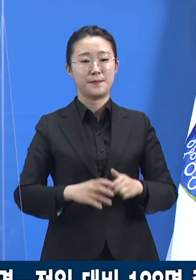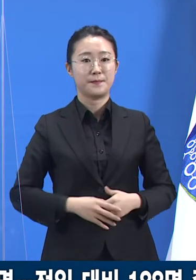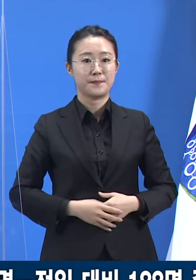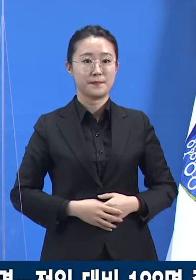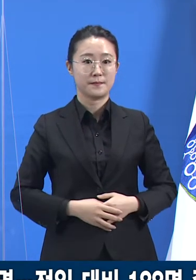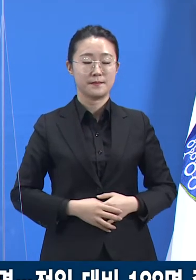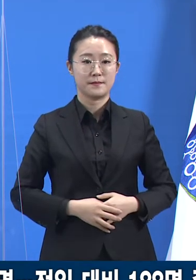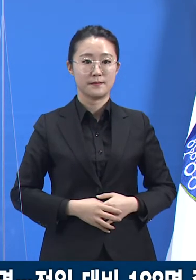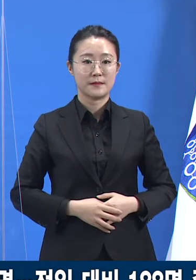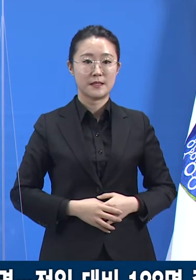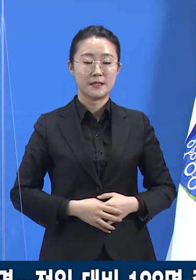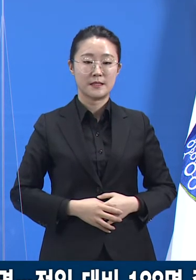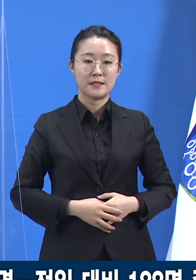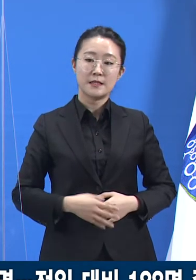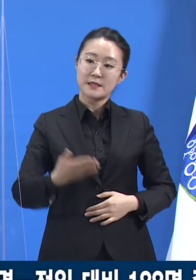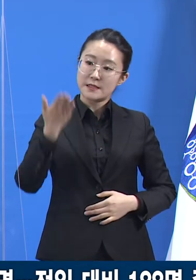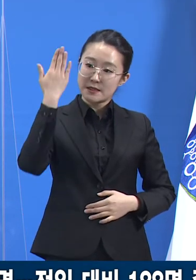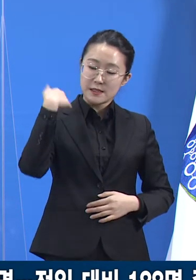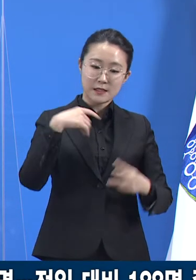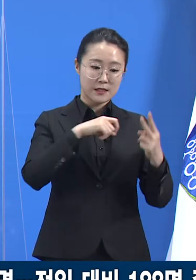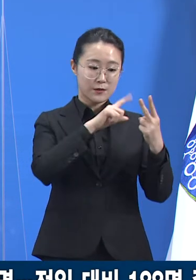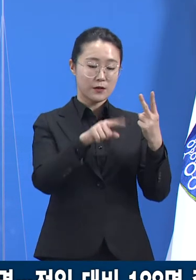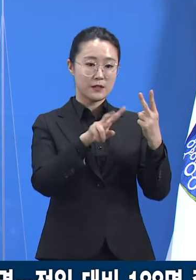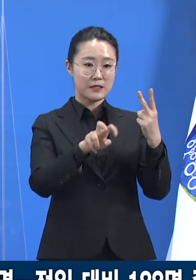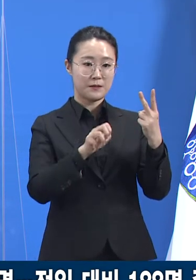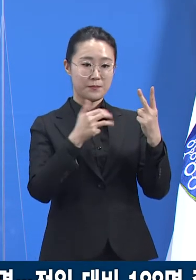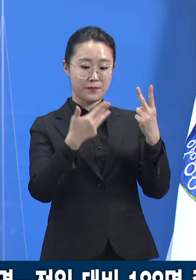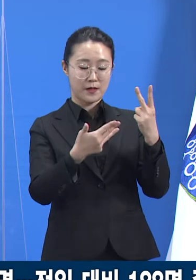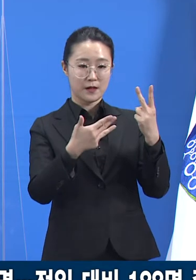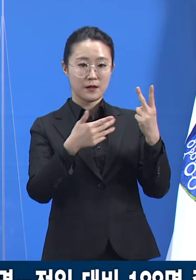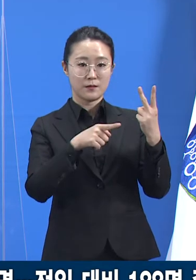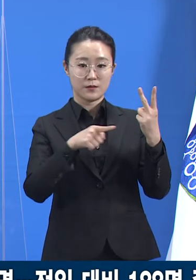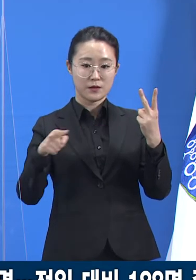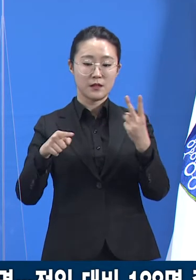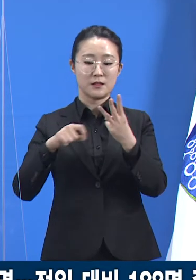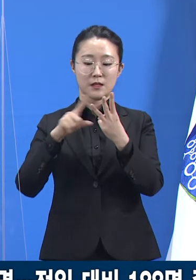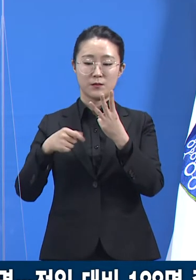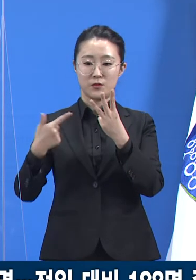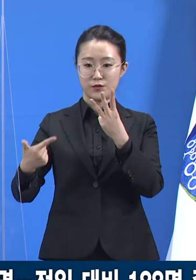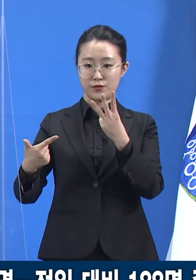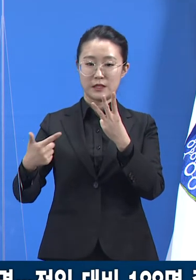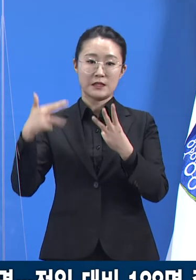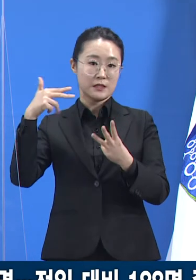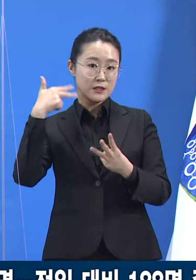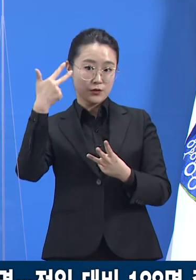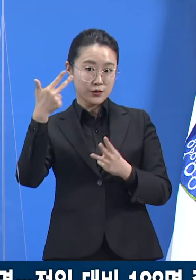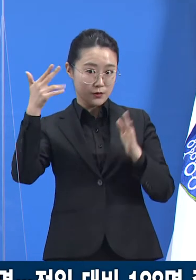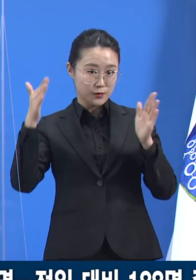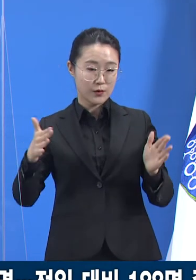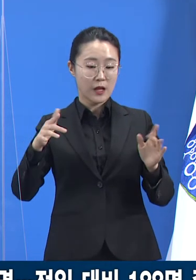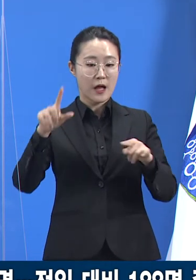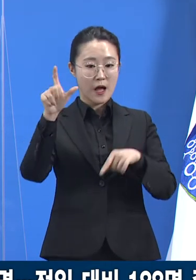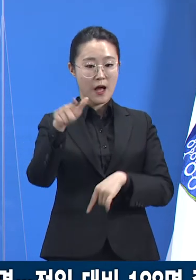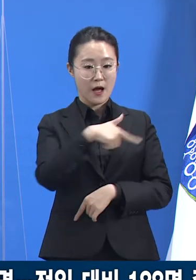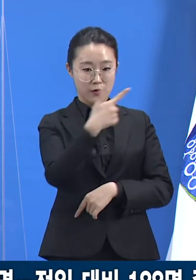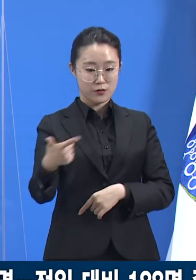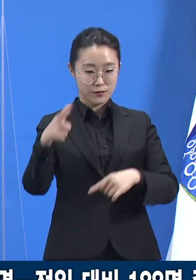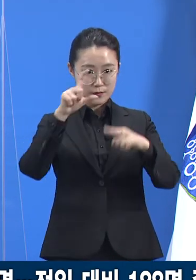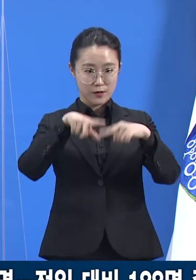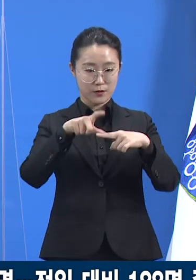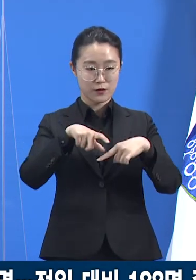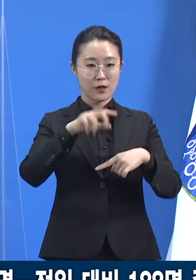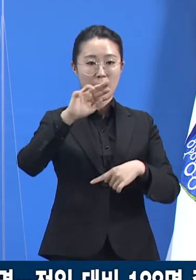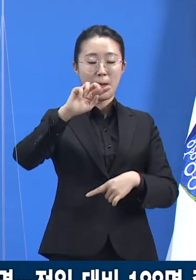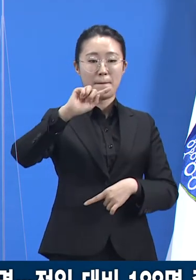지난 2월 28일부터 3월 6일까지 일주일간 일평균 확진자는 172명으로